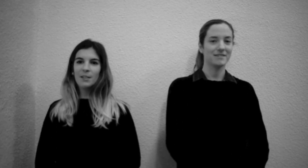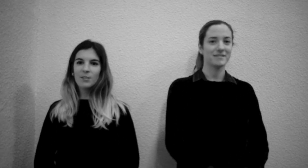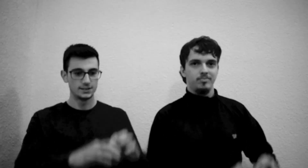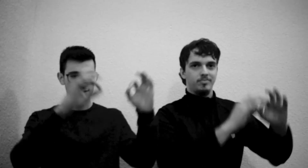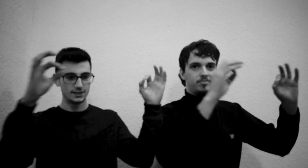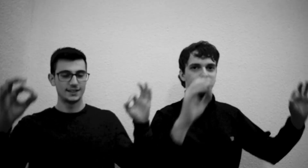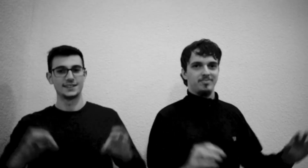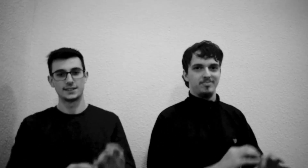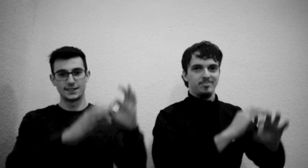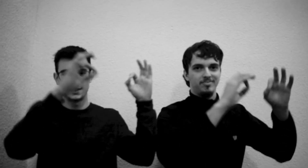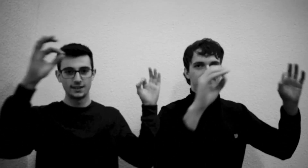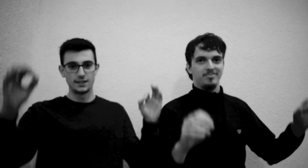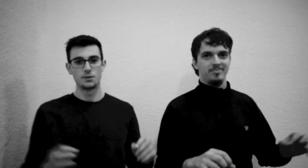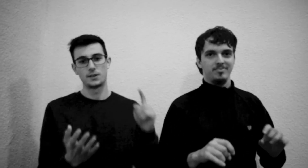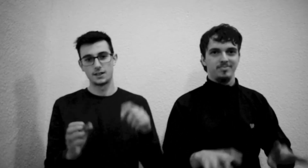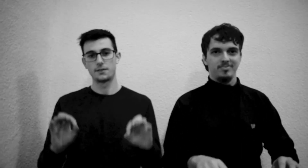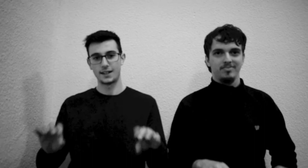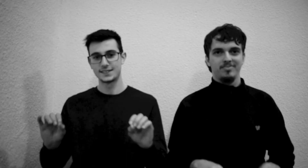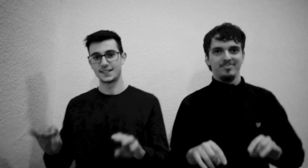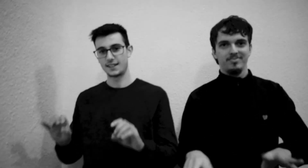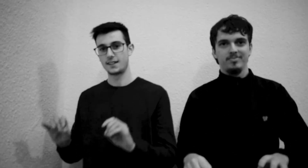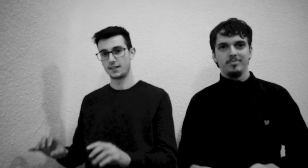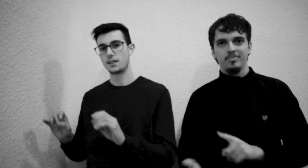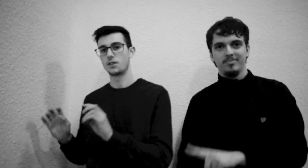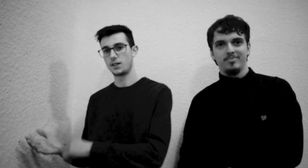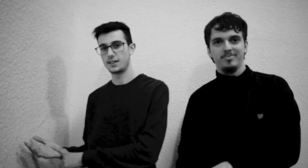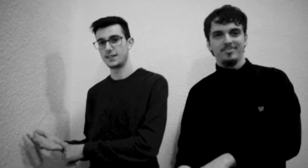Y nada vuelve a ser igual